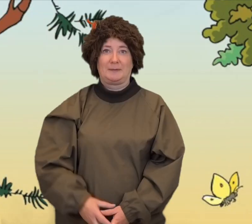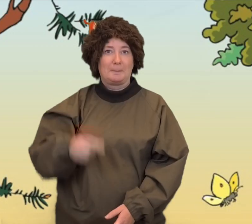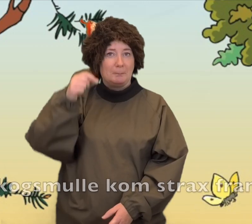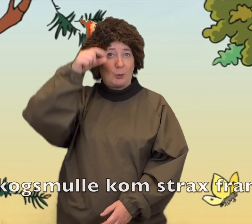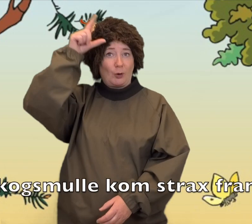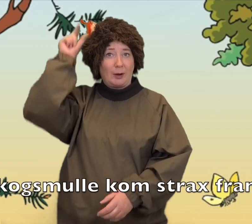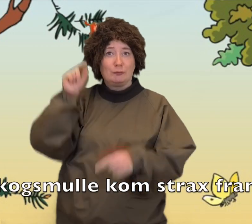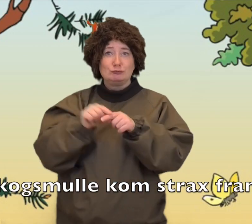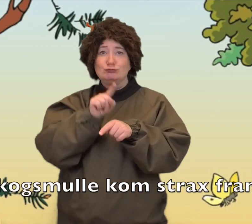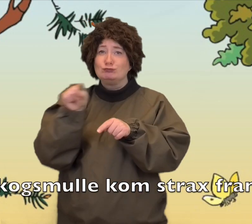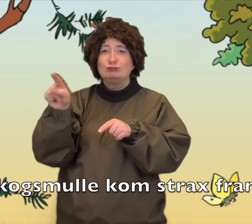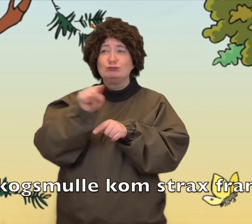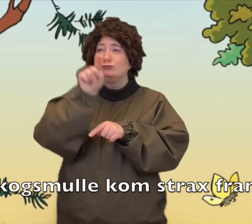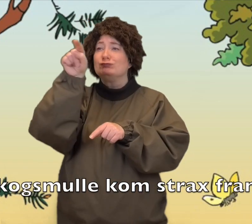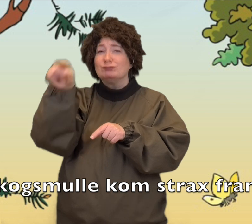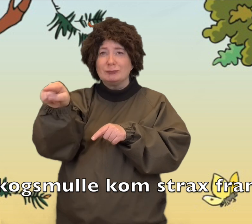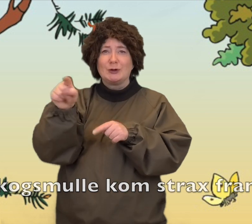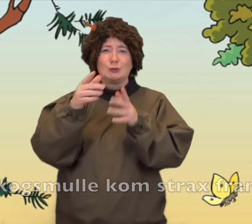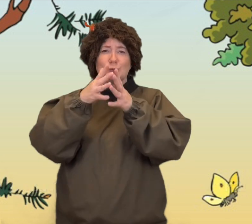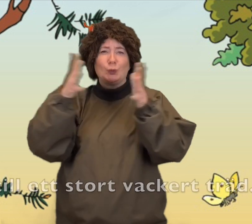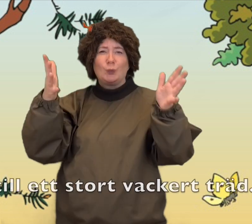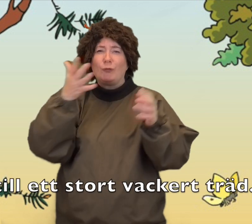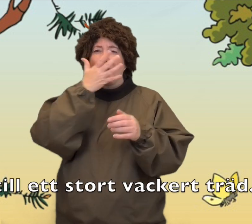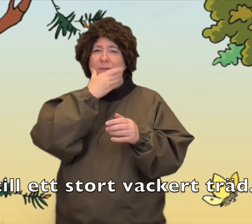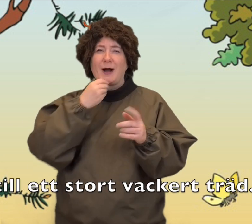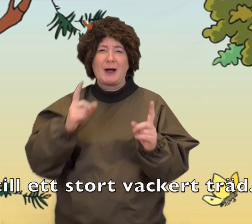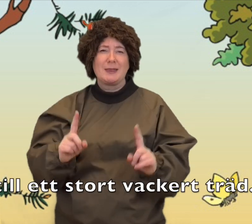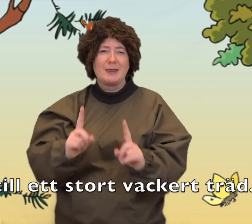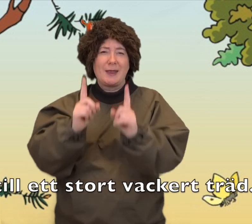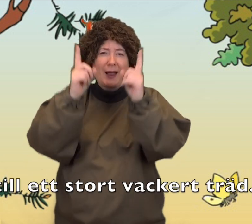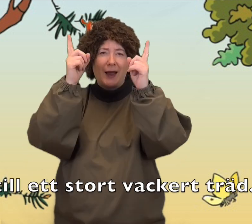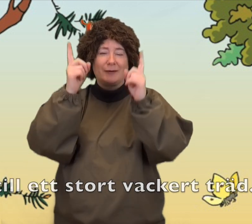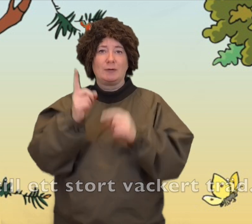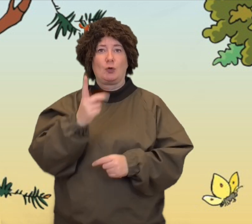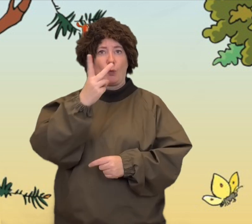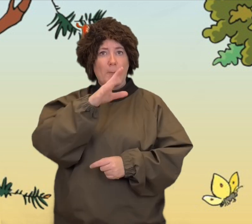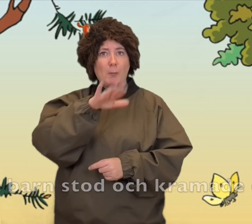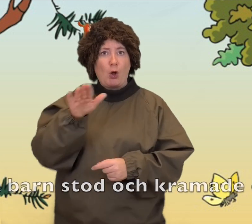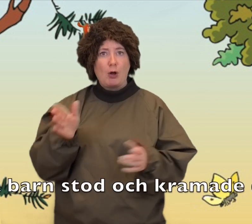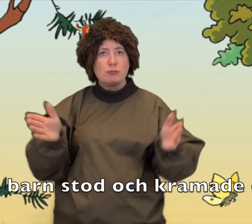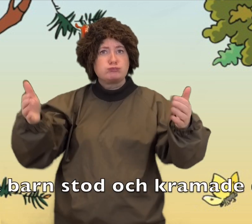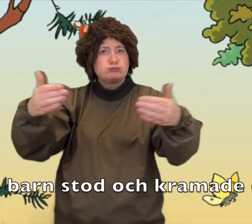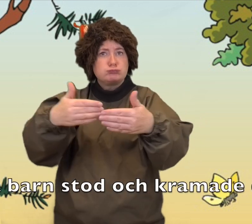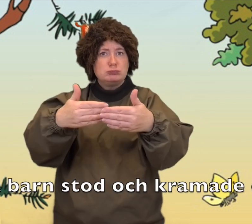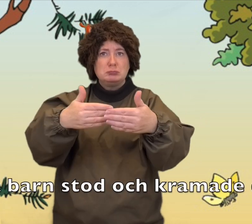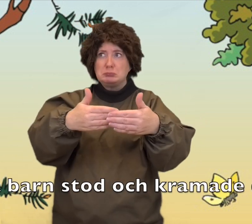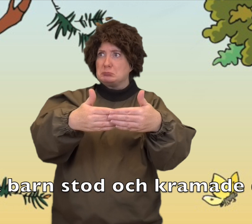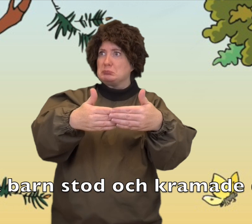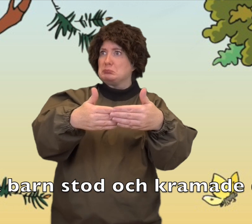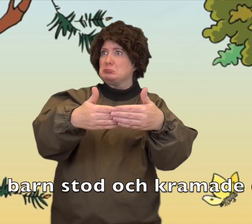Skogsmulle kom strax fram till ett stort, vackert träd. Två barn stod och kramade